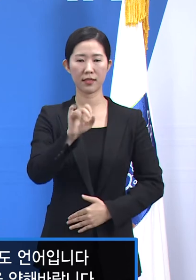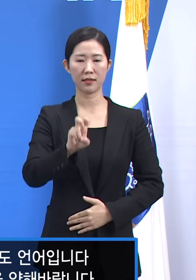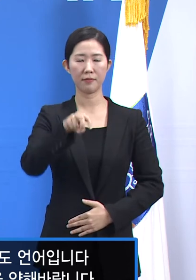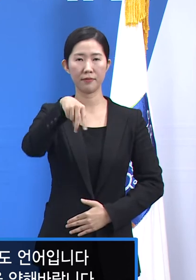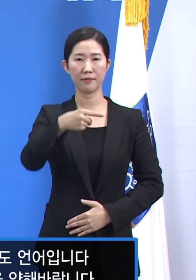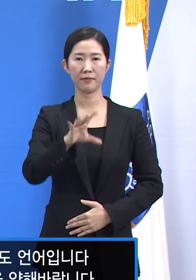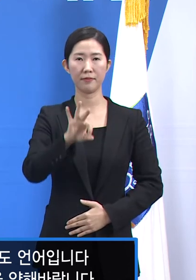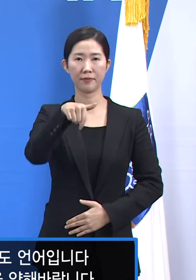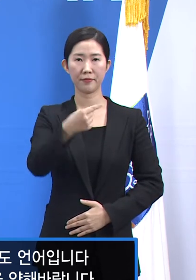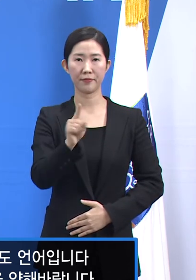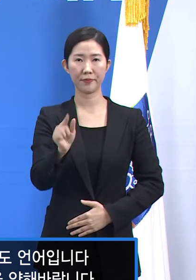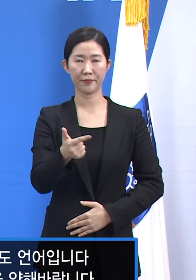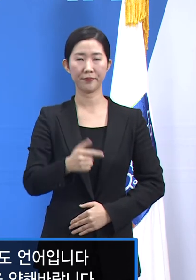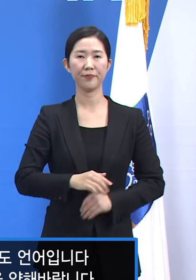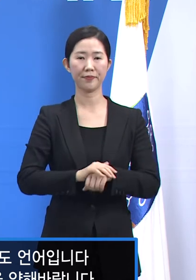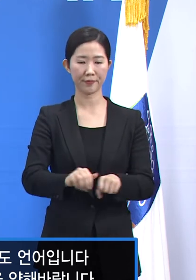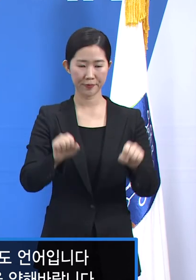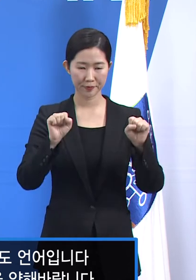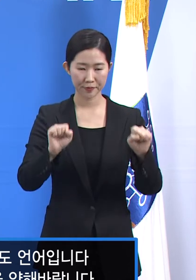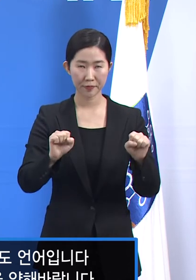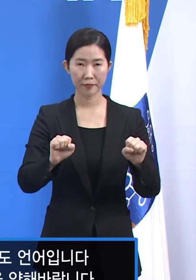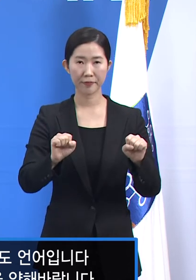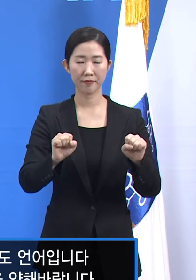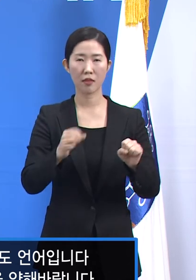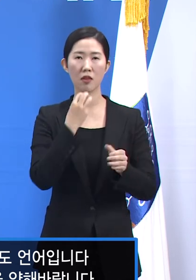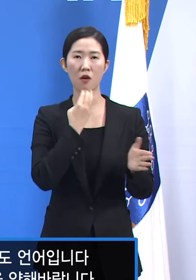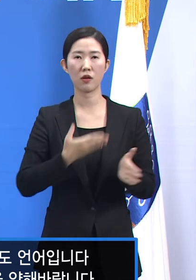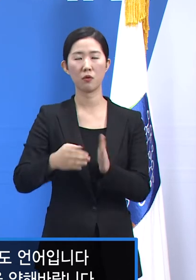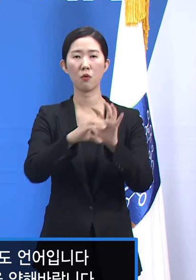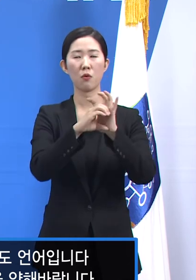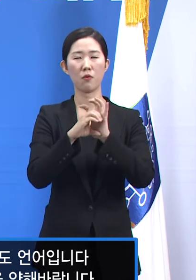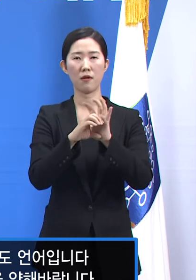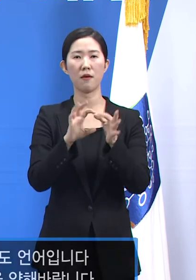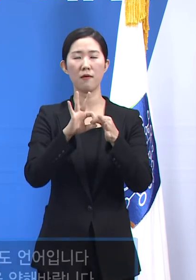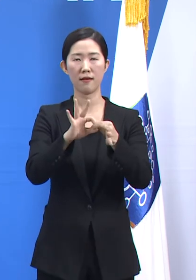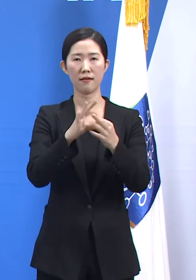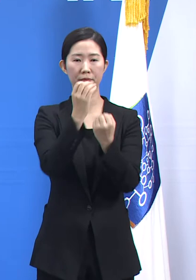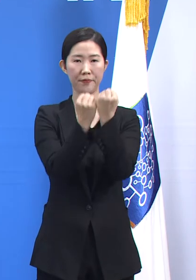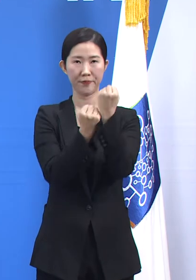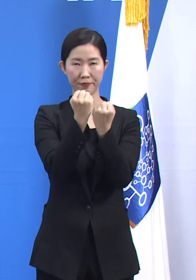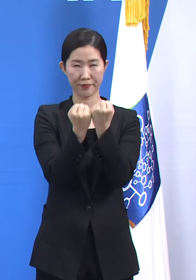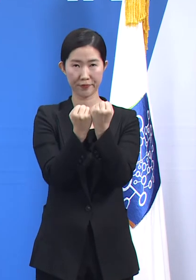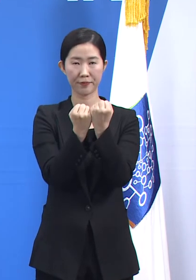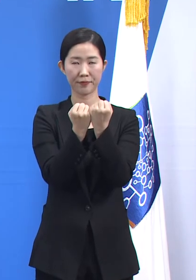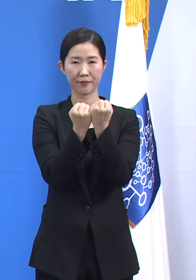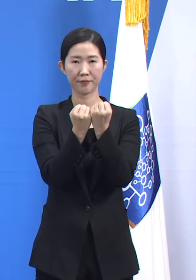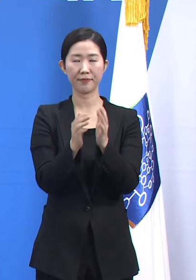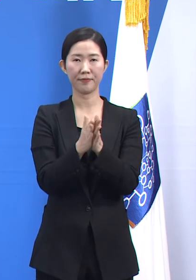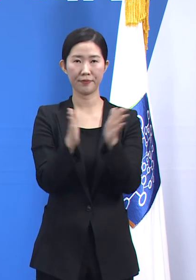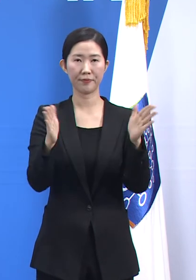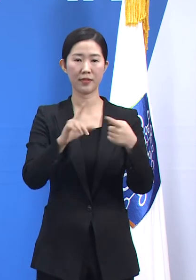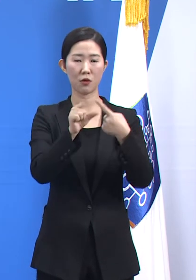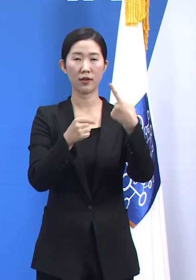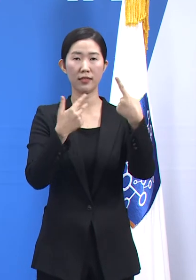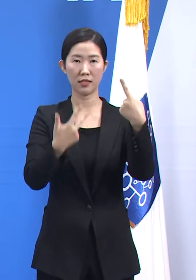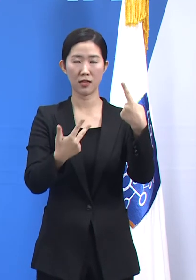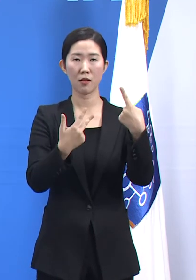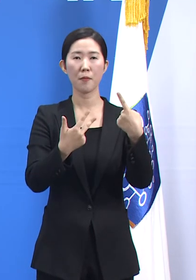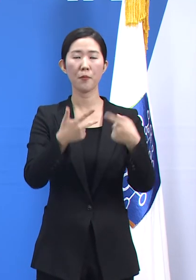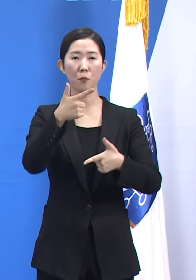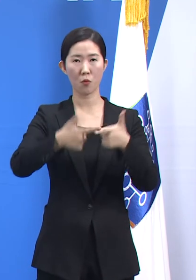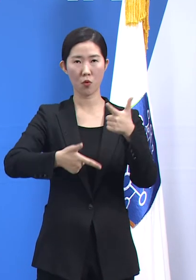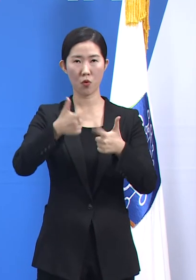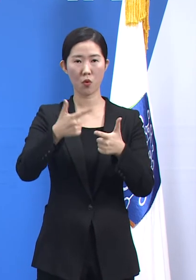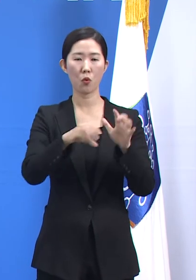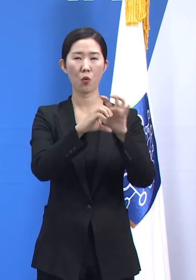네, 안녕하십니까. 경기도 코로나19 긴급대응단 임승관입니다. 1월 7일 목요일 경기도 코로나19